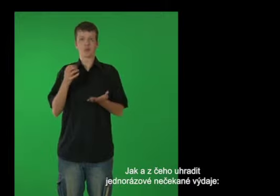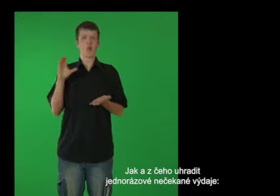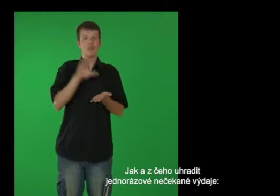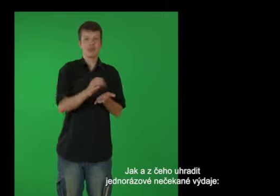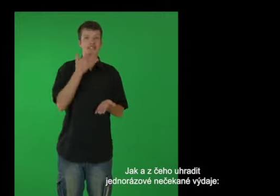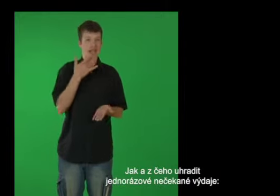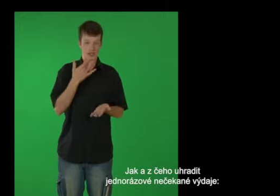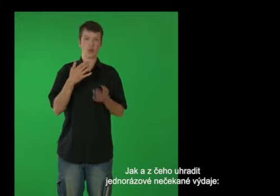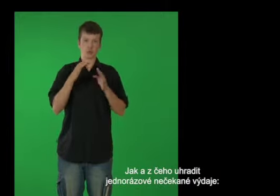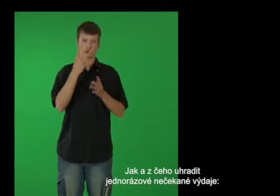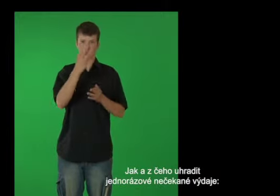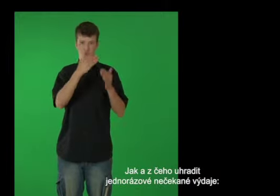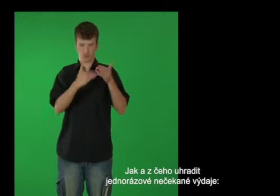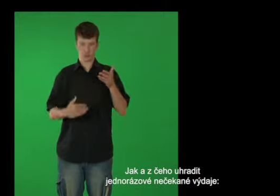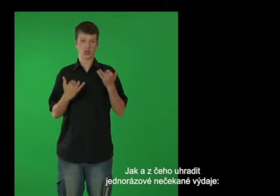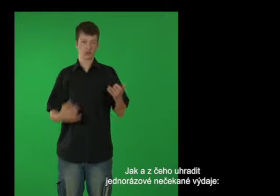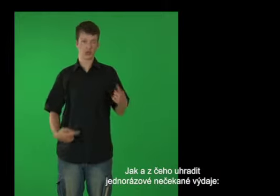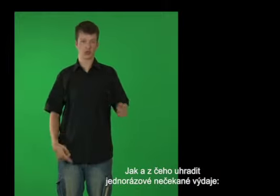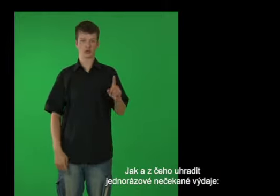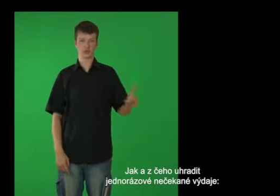a z čeho uhradit jednorázové nečekané výdaje?